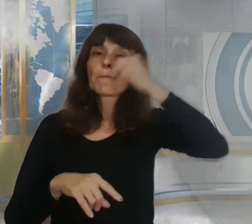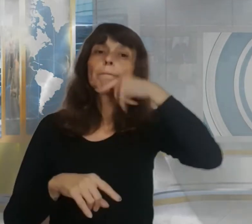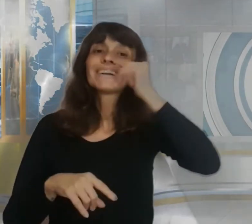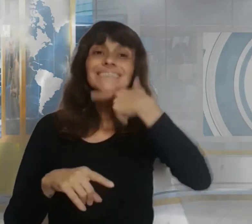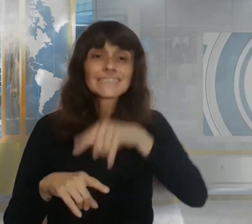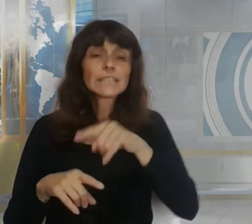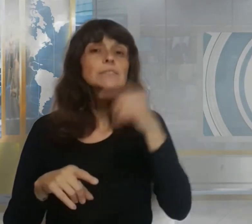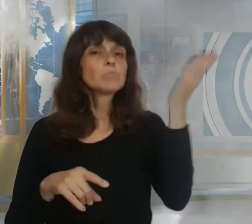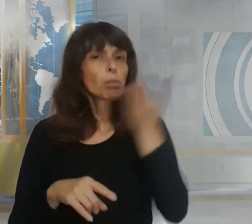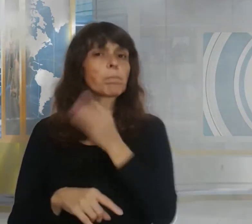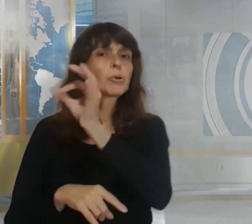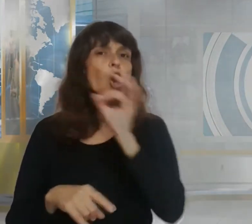costo de un alquiler